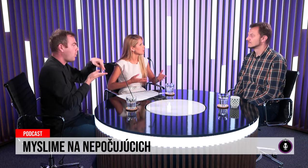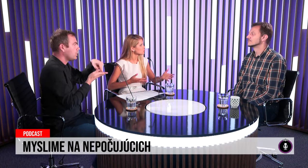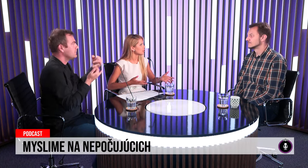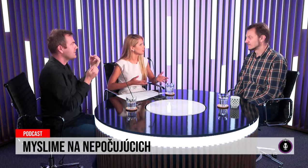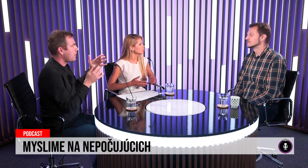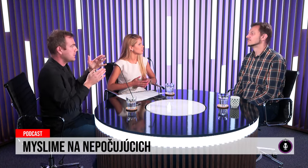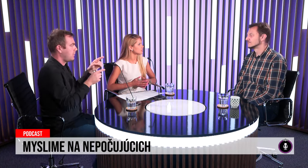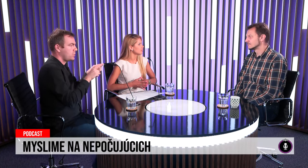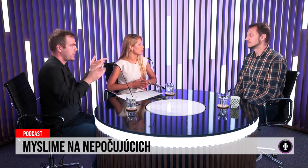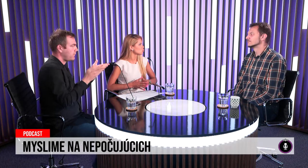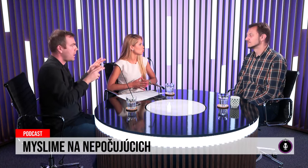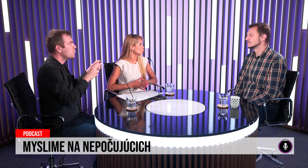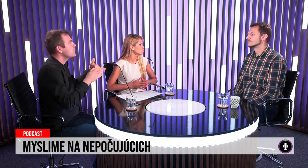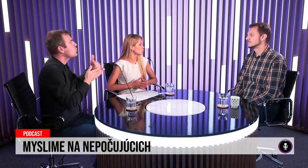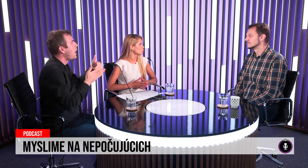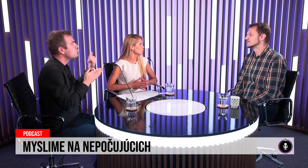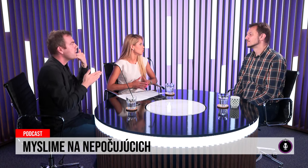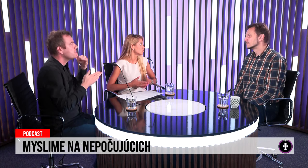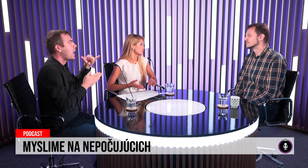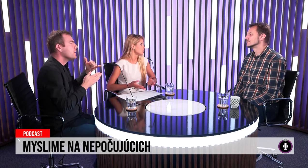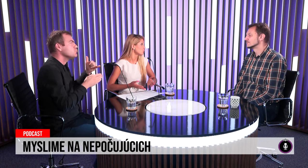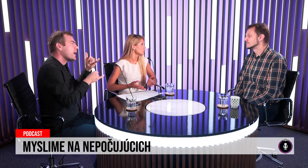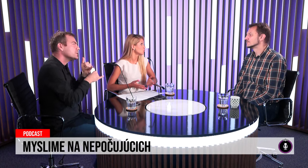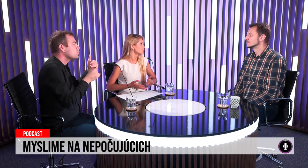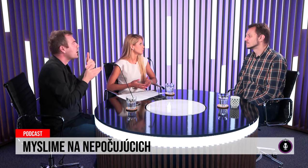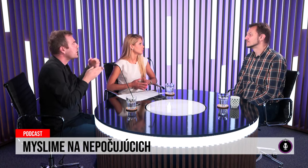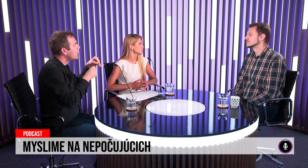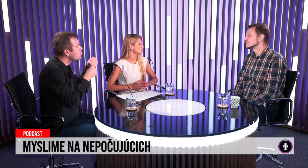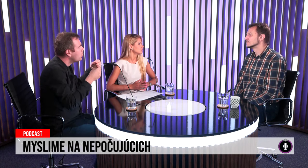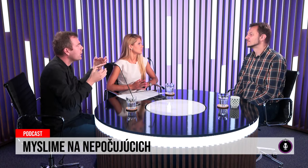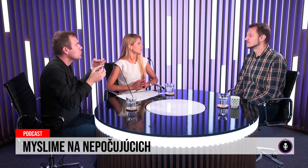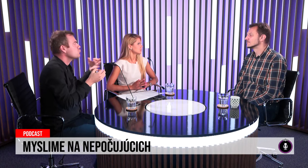aj nejaké ďalšie rady, ktoré sa viažú k tomuto znevýhodneniu?